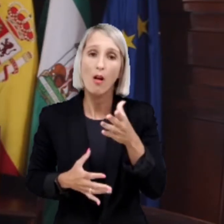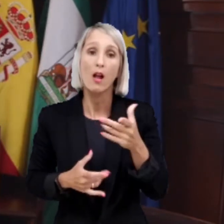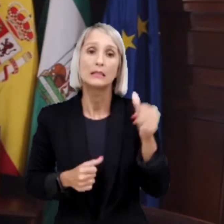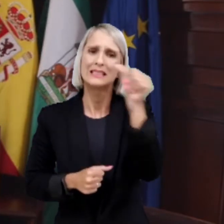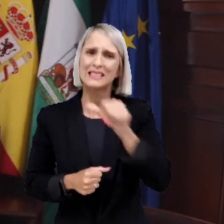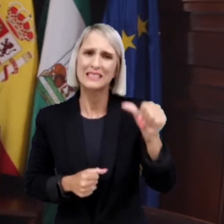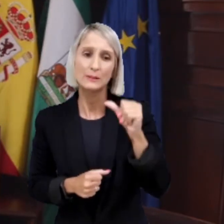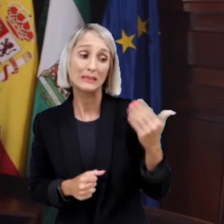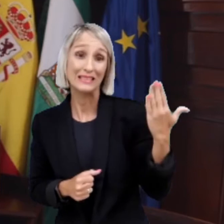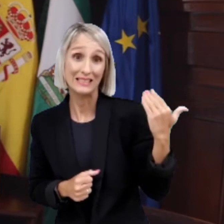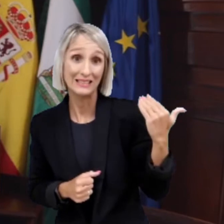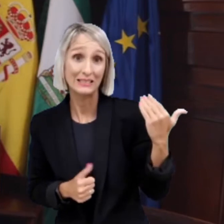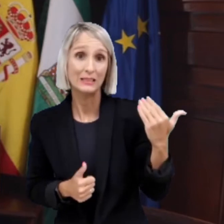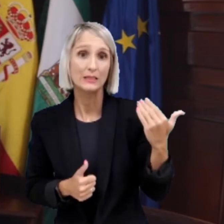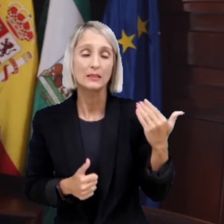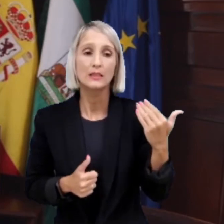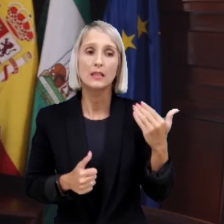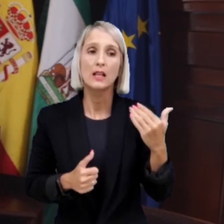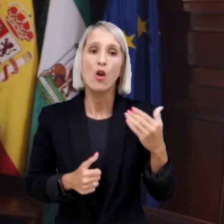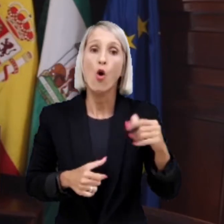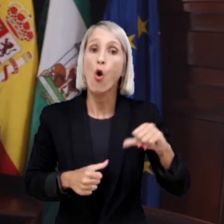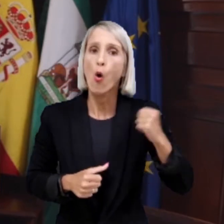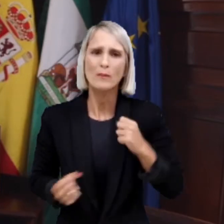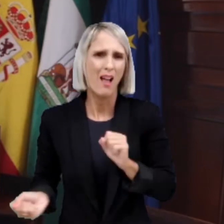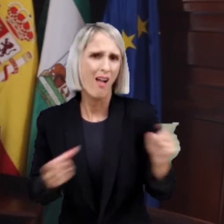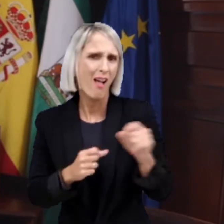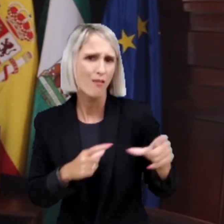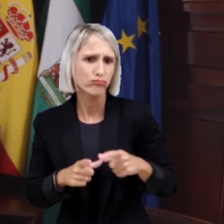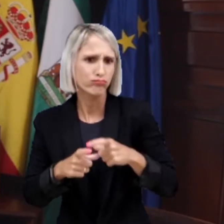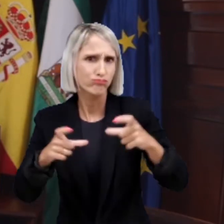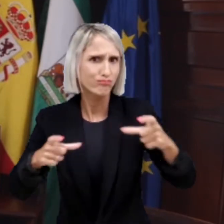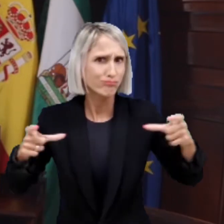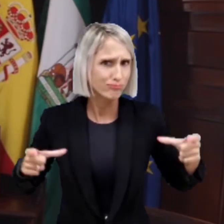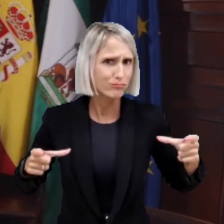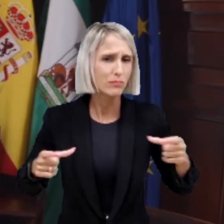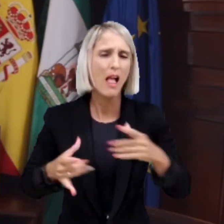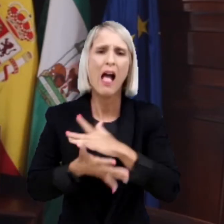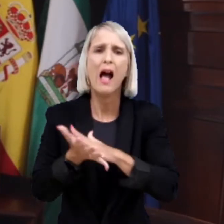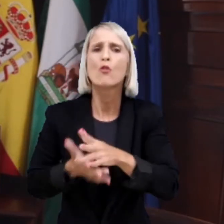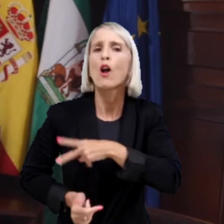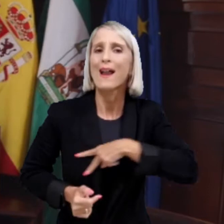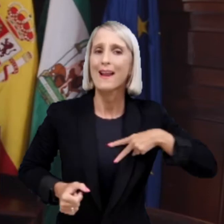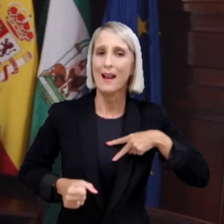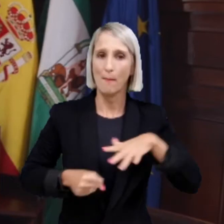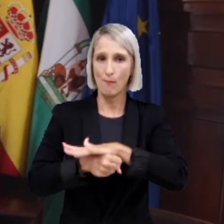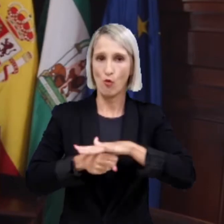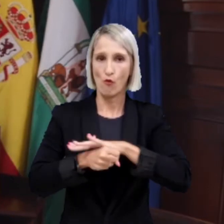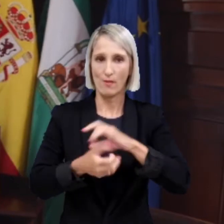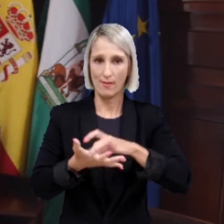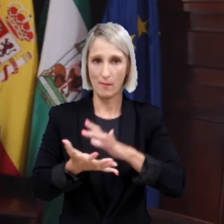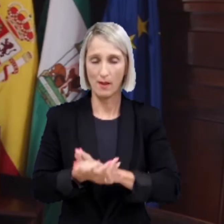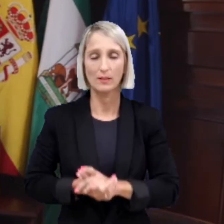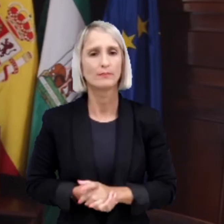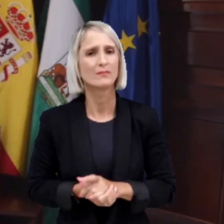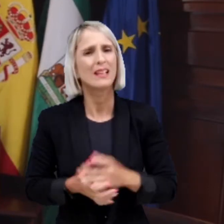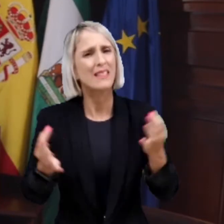crecimiento de hospitalizados en las últimas semanas, creciendo cada semana. Hablo en global en la provincia. Tenemos que